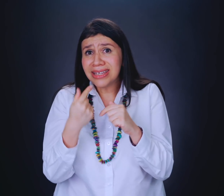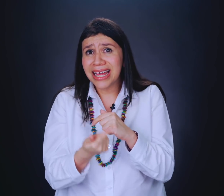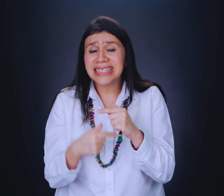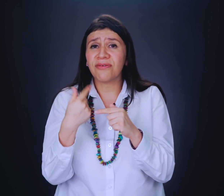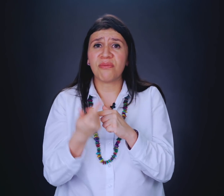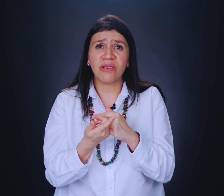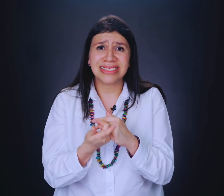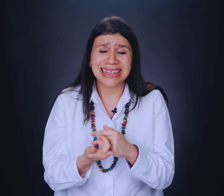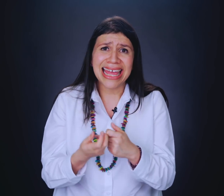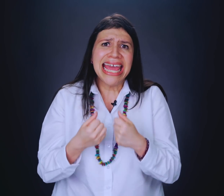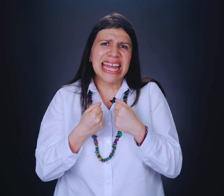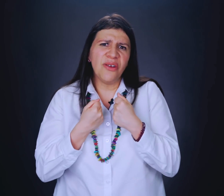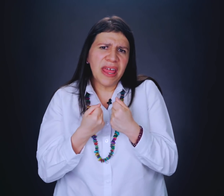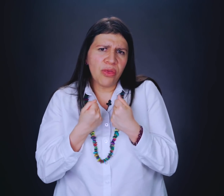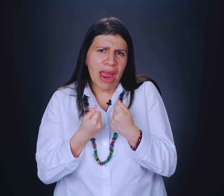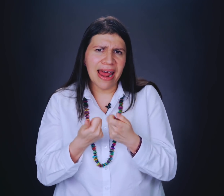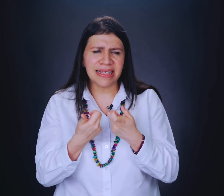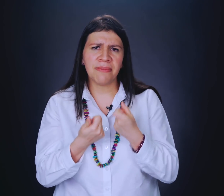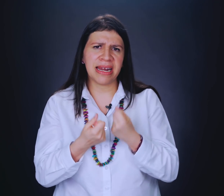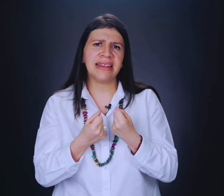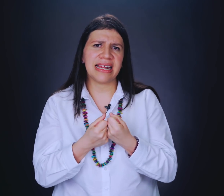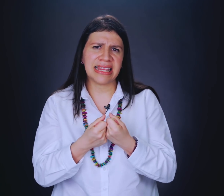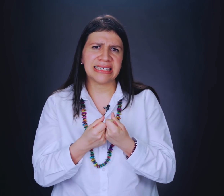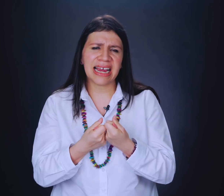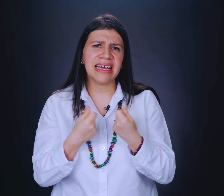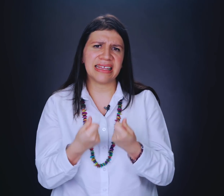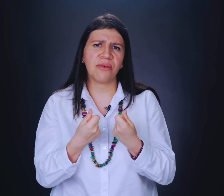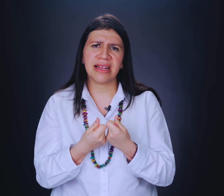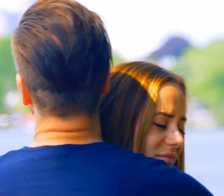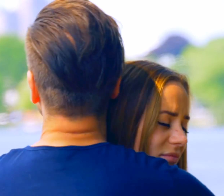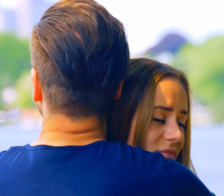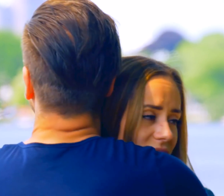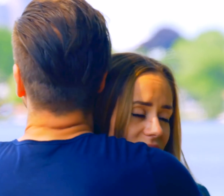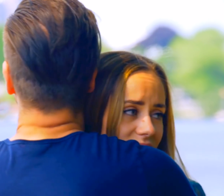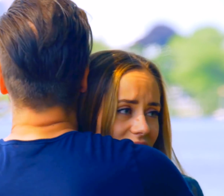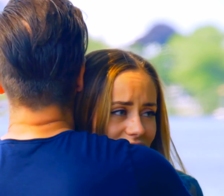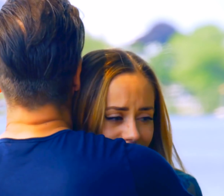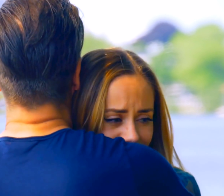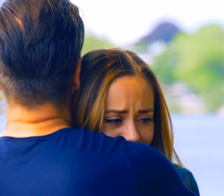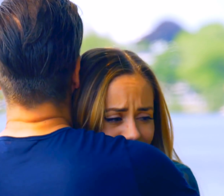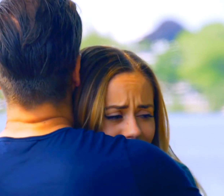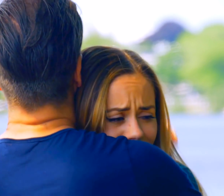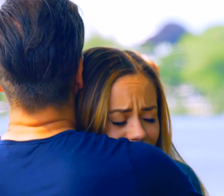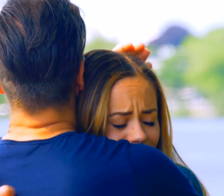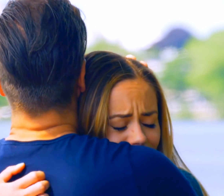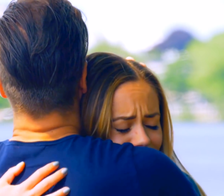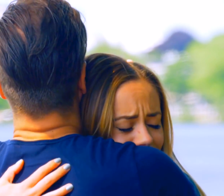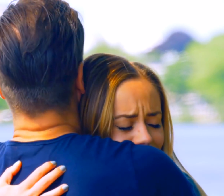traigas de forma constante, que no te duela de esa manera tan intensa, cada que te acuerdas de algo. Porque si esa sensación de olvidar, sientes que no